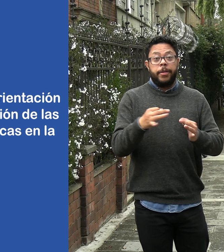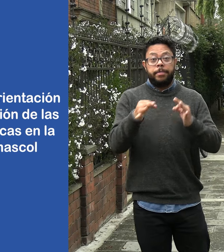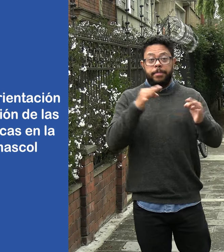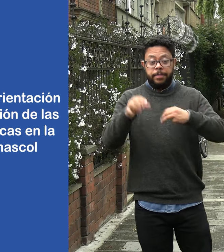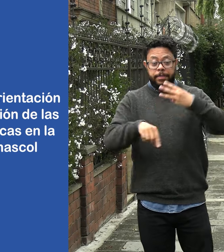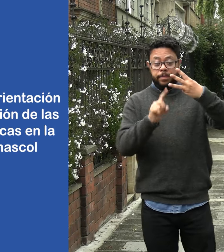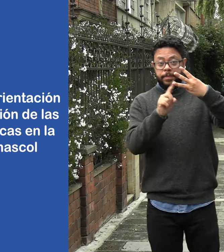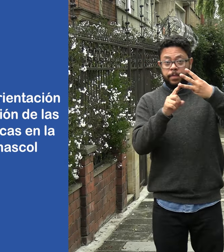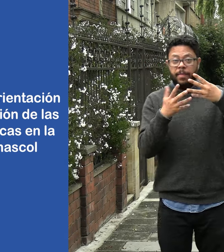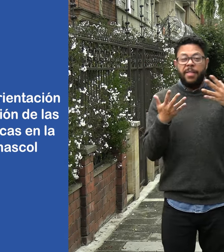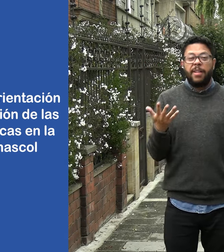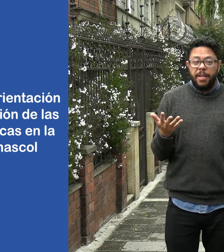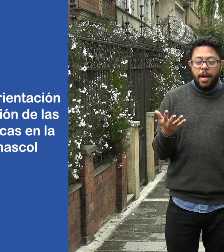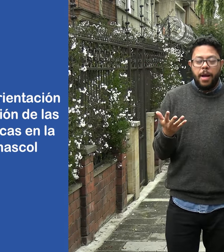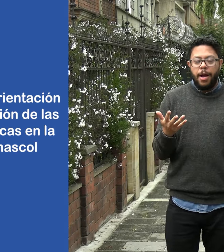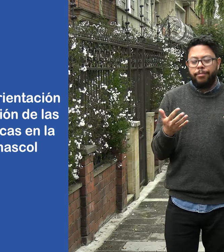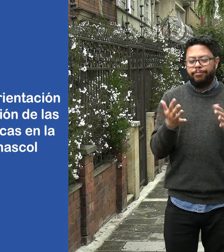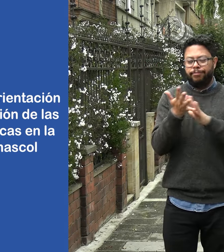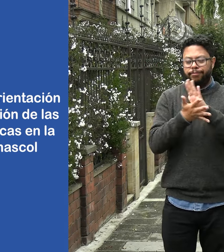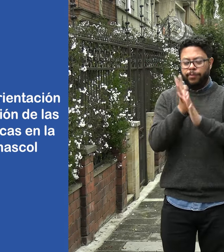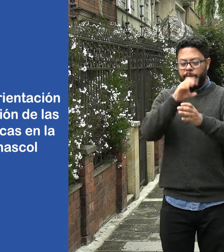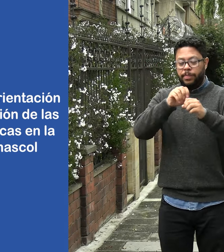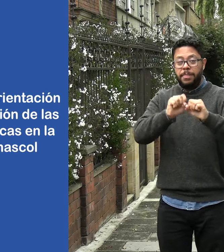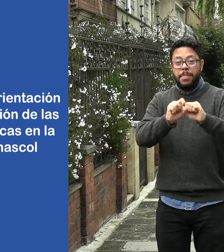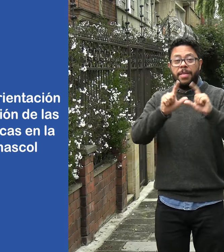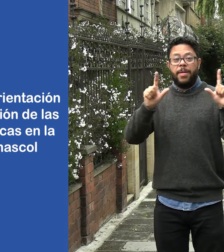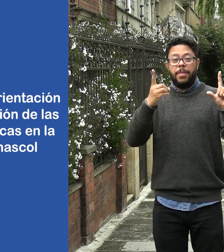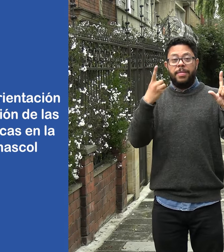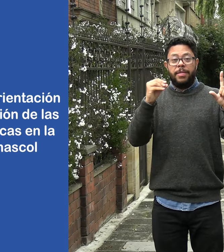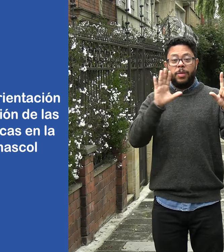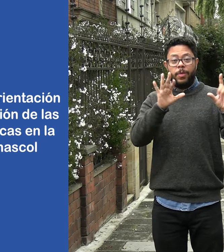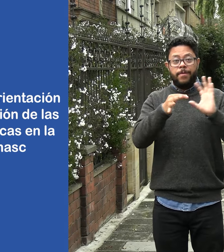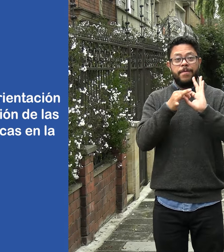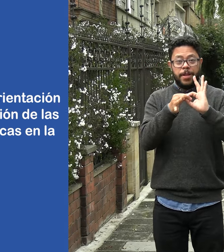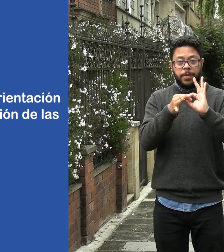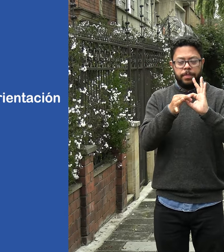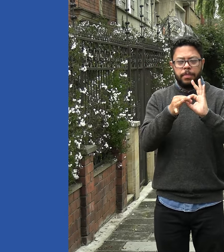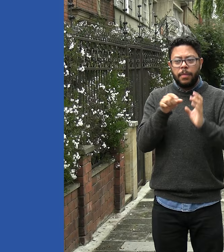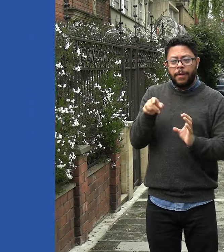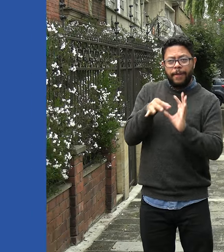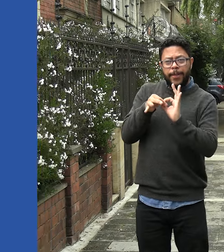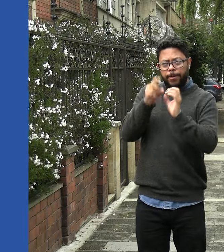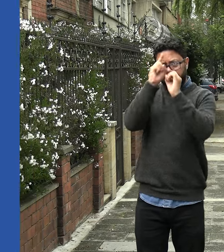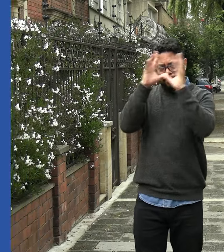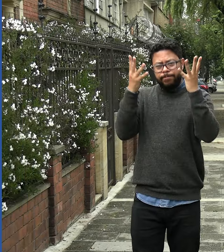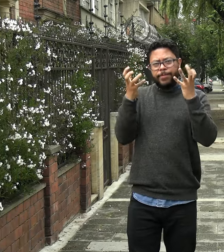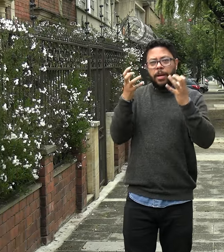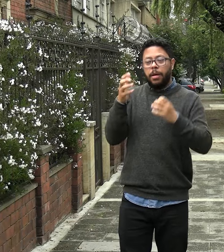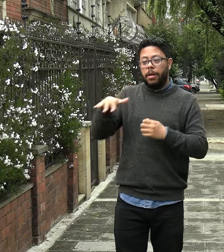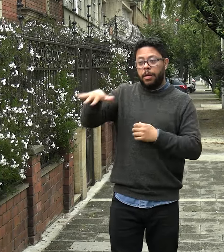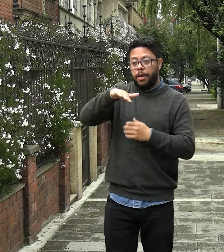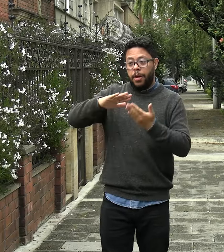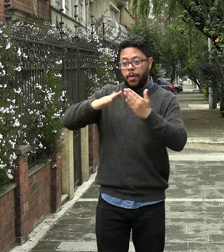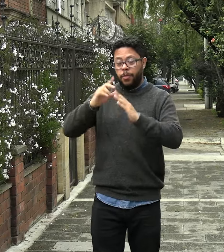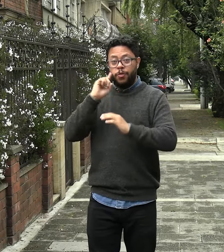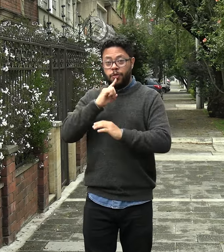respecto a la construcción y orientación para la organización de las herramientas léxicas en la plataforma digital de FENASCOL,